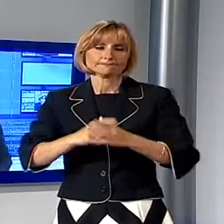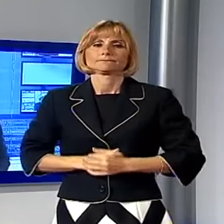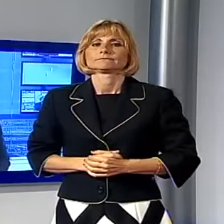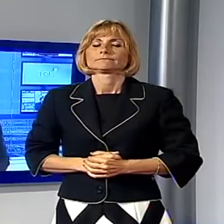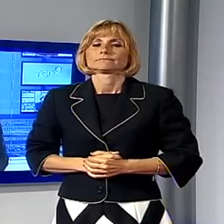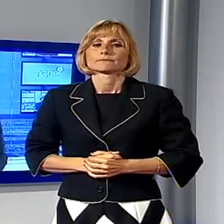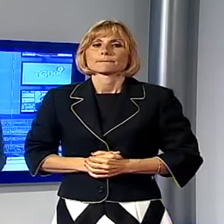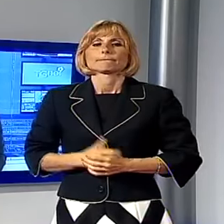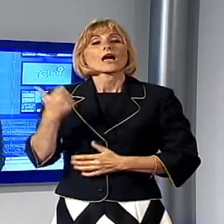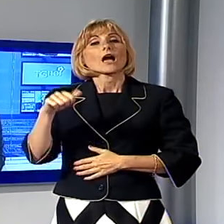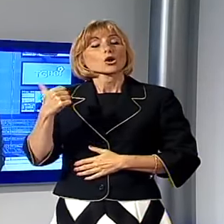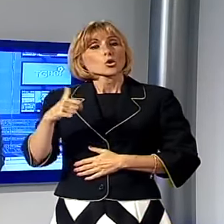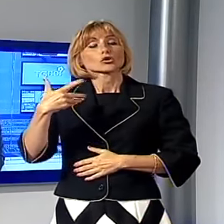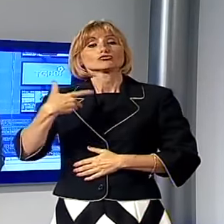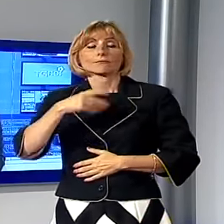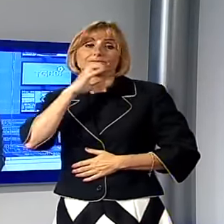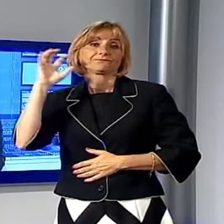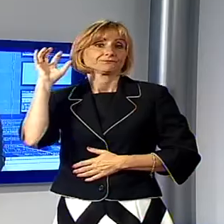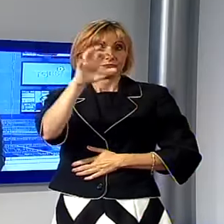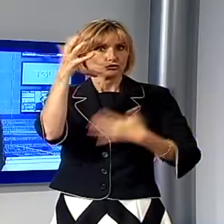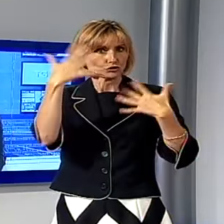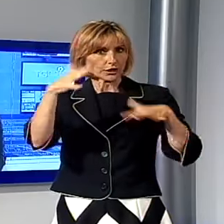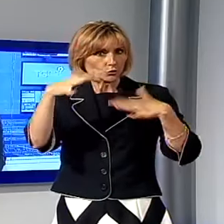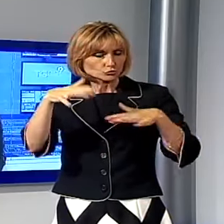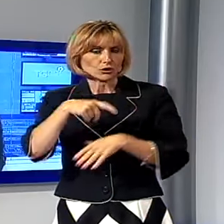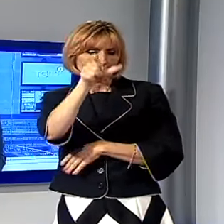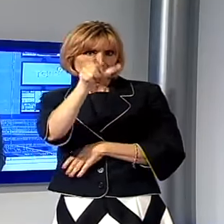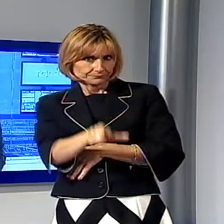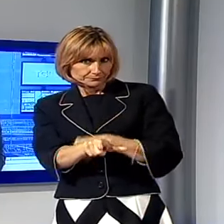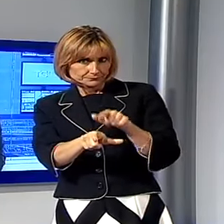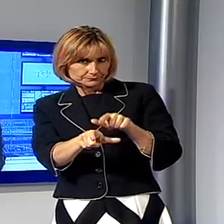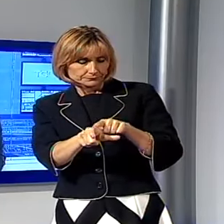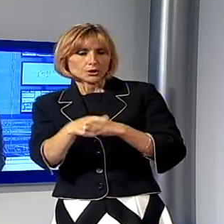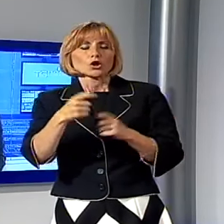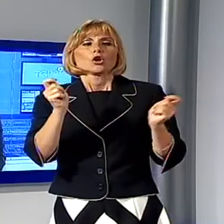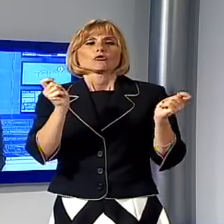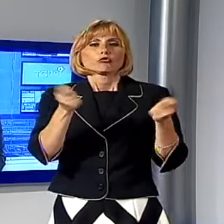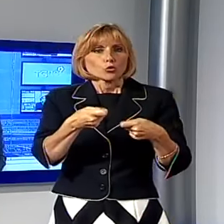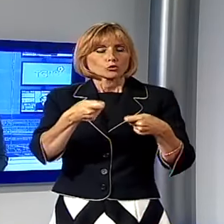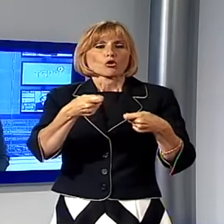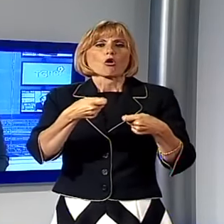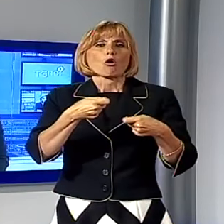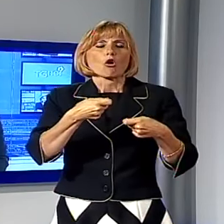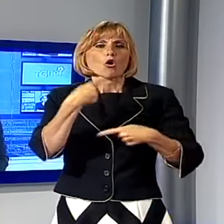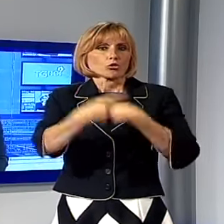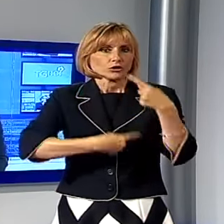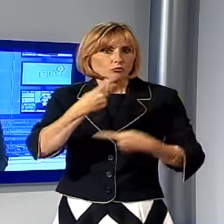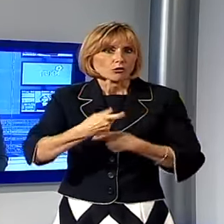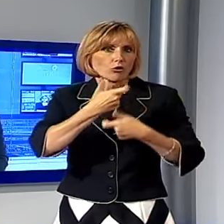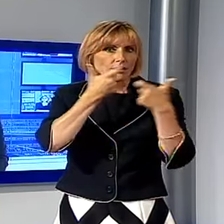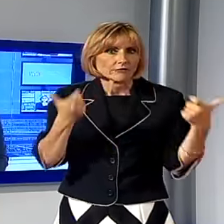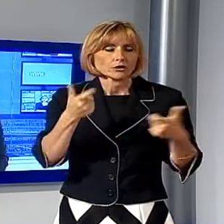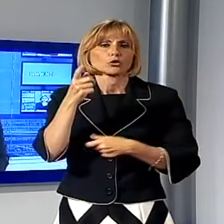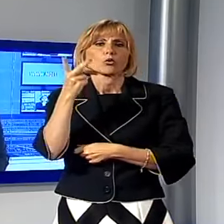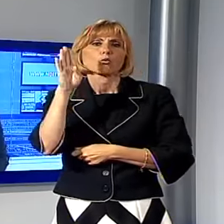E ancora cronaca, denunciato per furto aggravato e continuato un lucchese 49enne